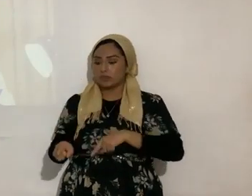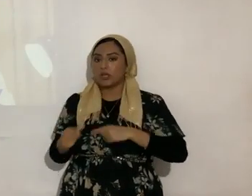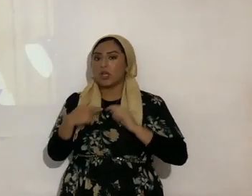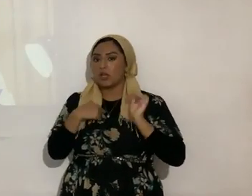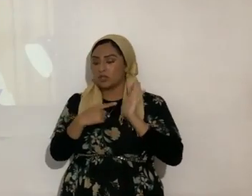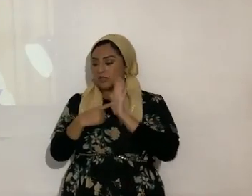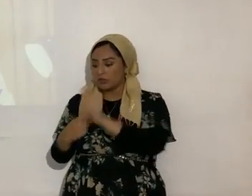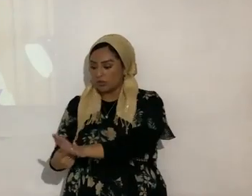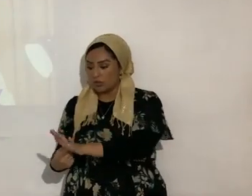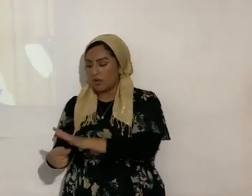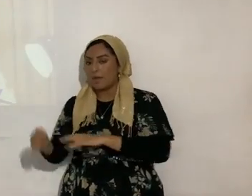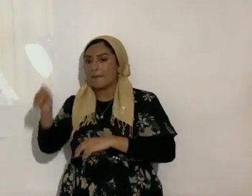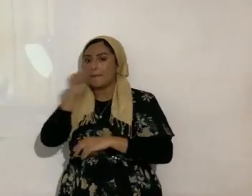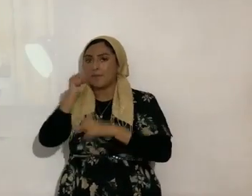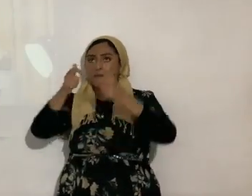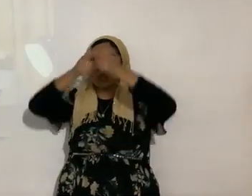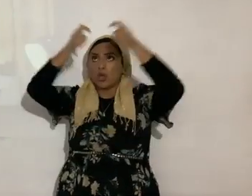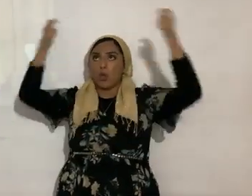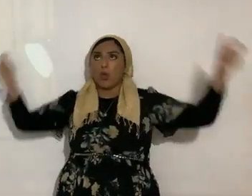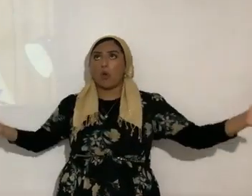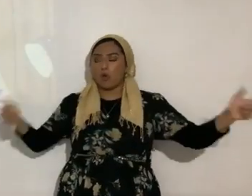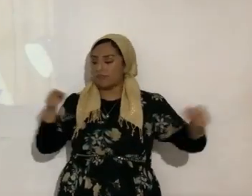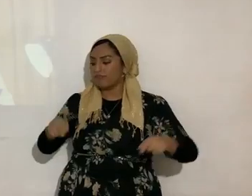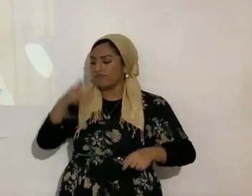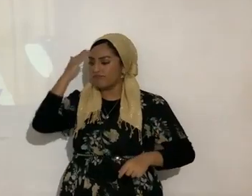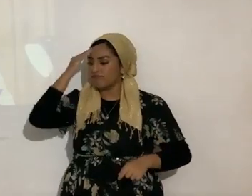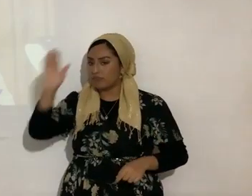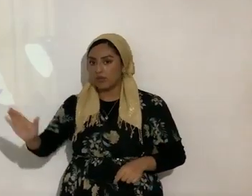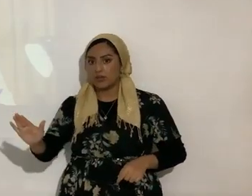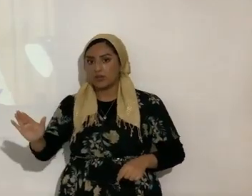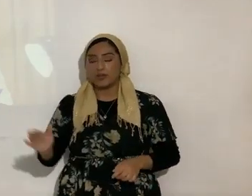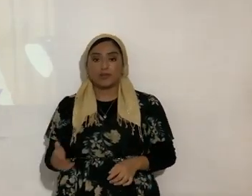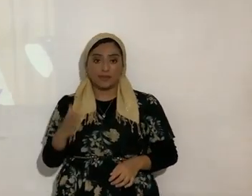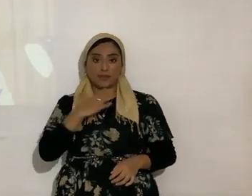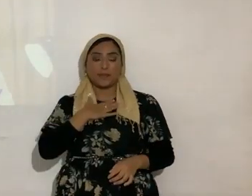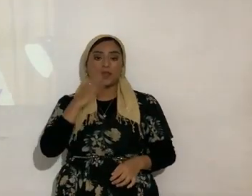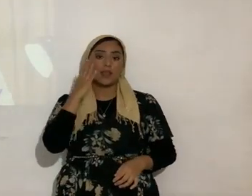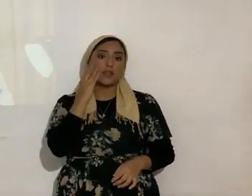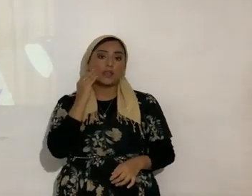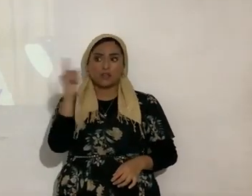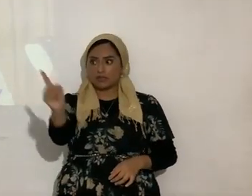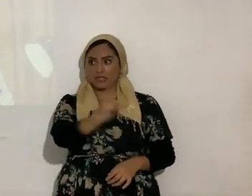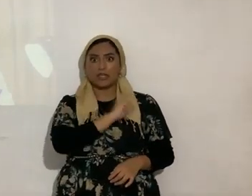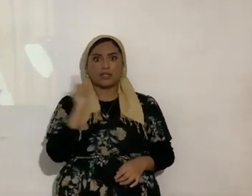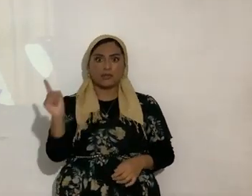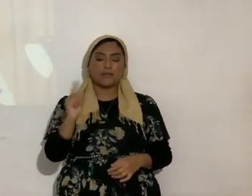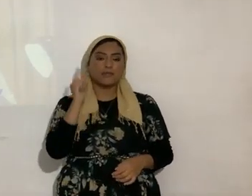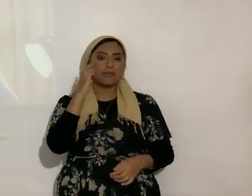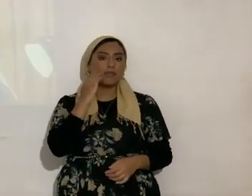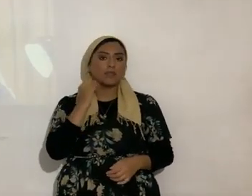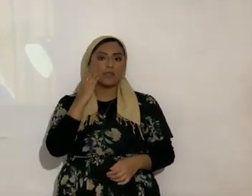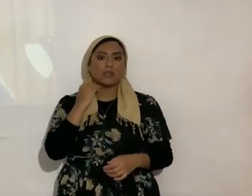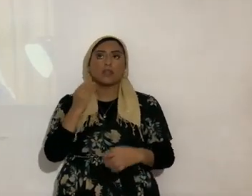mostraré cosas ocultas y grandes que tú no conoces me ha pasado nos ha pasado nos va revelando